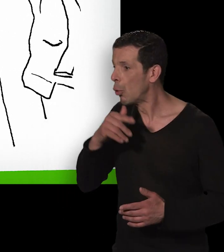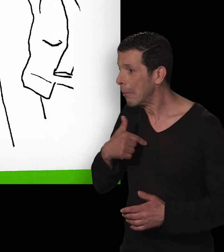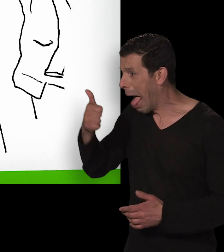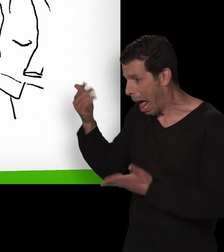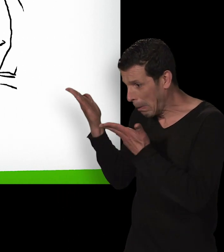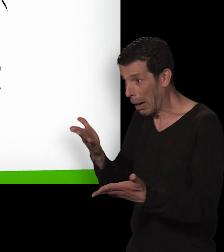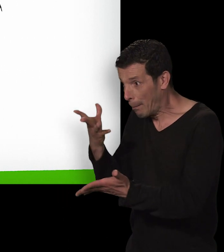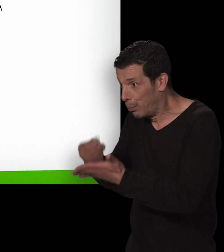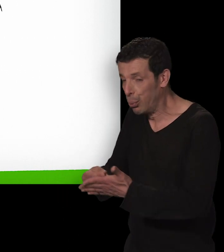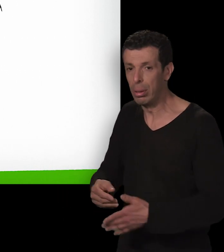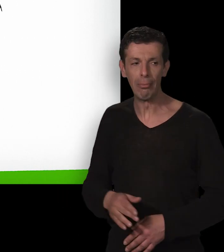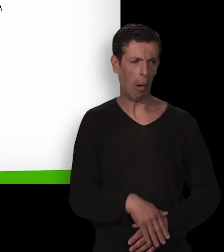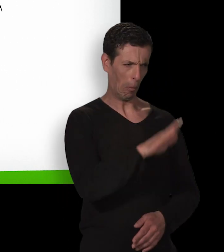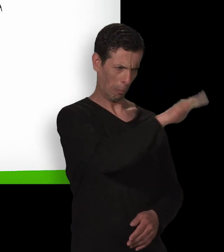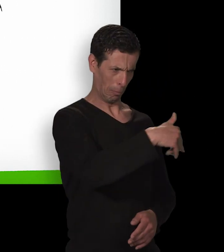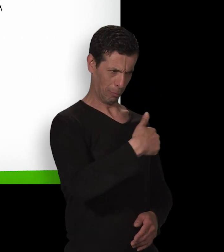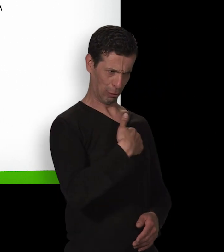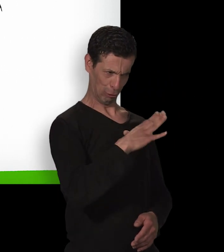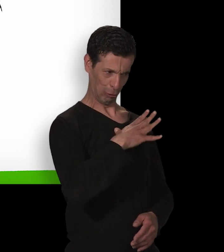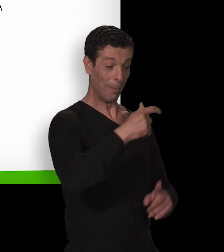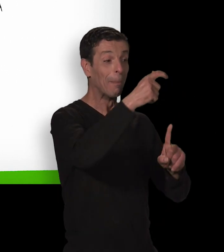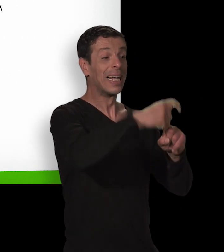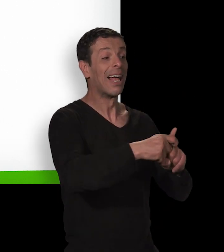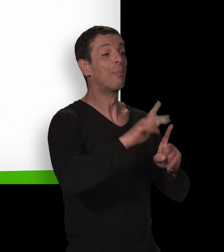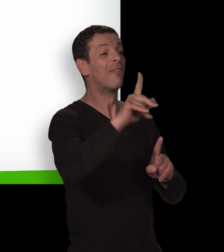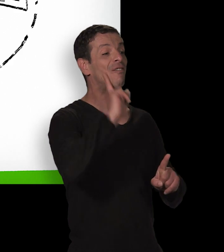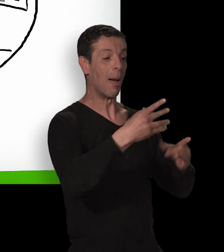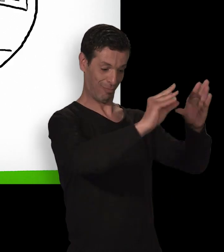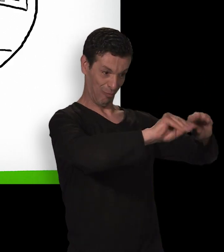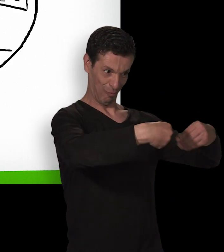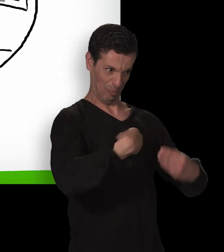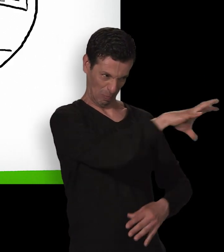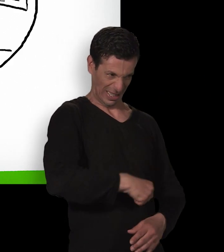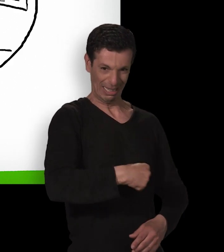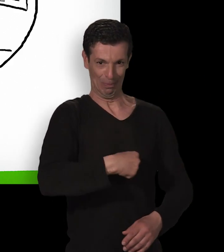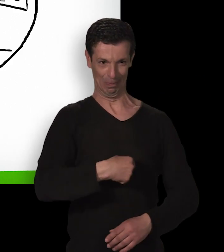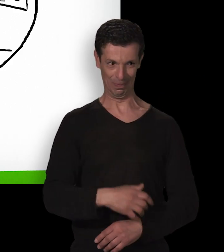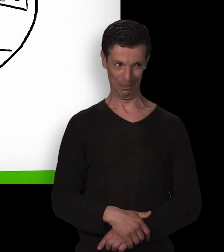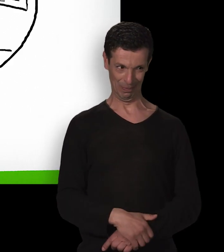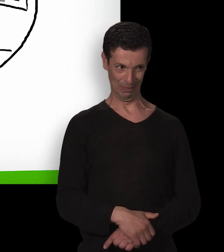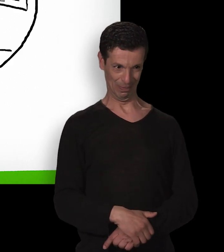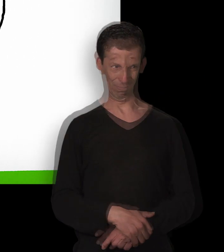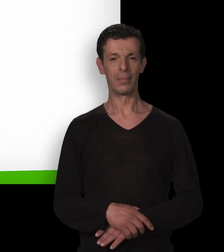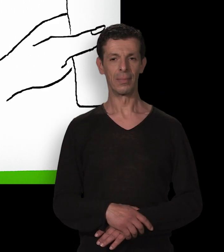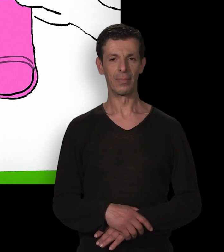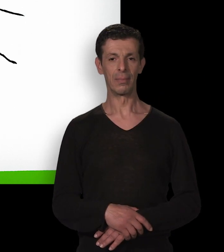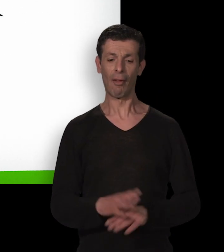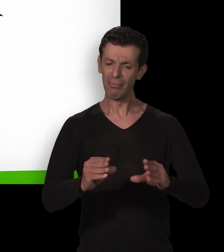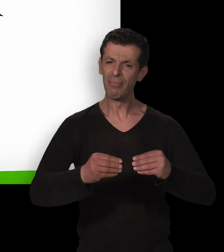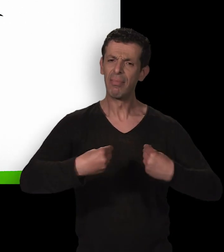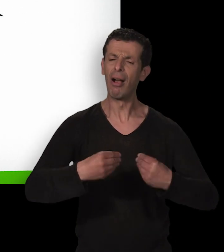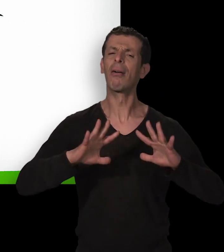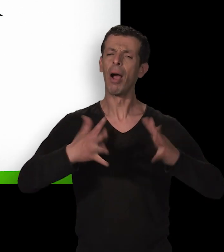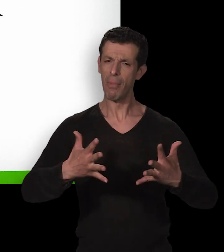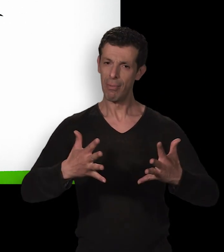ça ne pas être possible. Je n apporté qu'un seul préservatif. T'inquiète, je suis passée dans une assaut, j'ai pris des préservatifs féminins. Pour